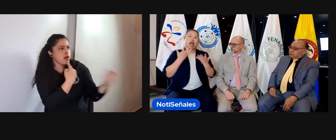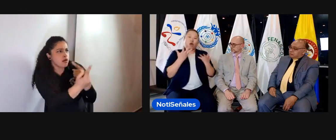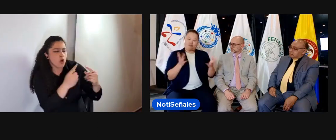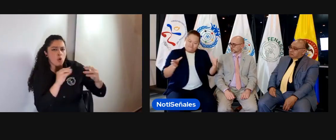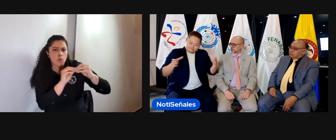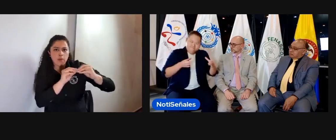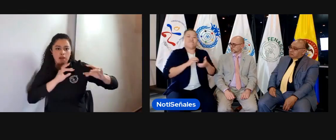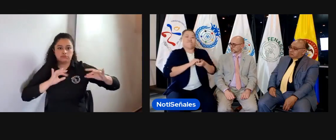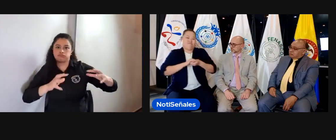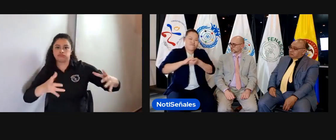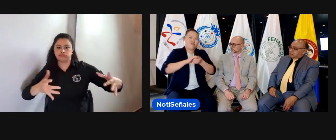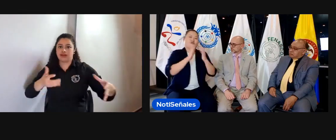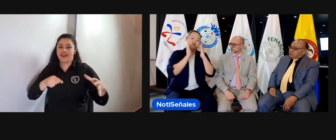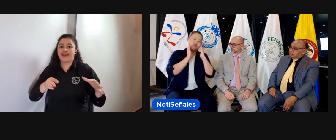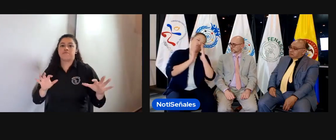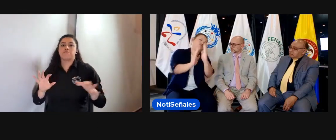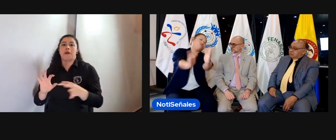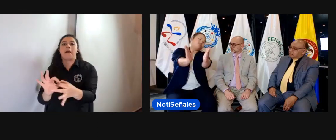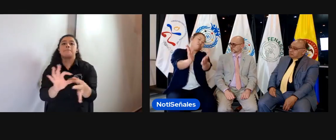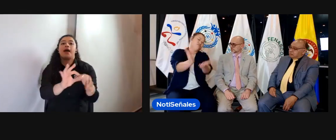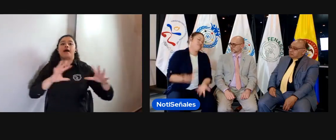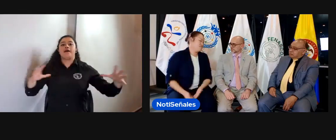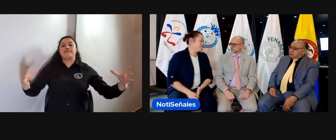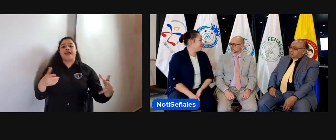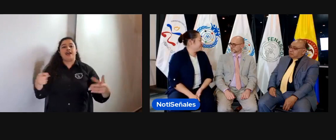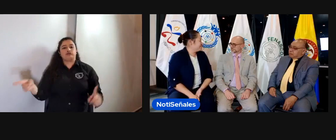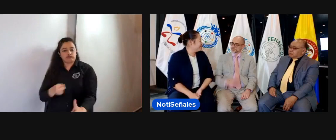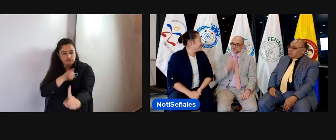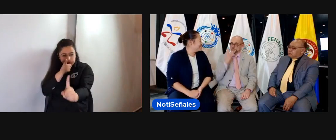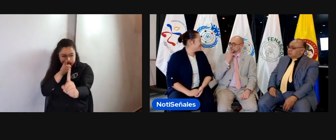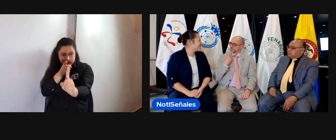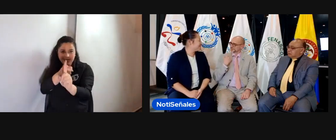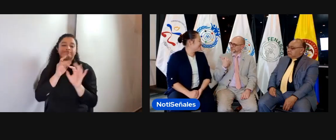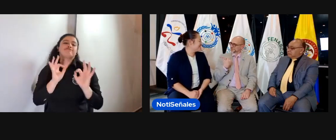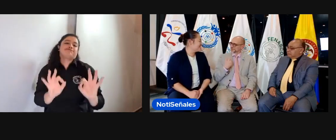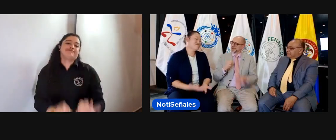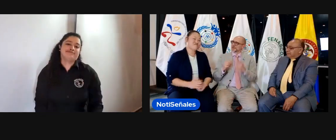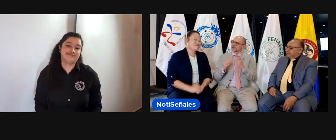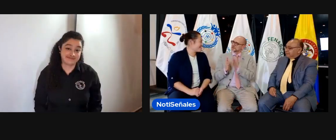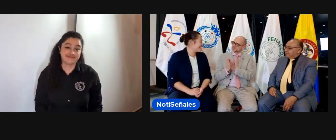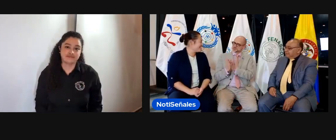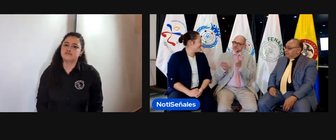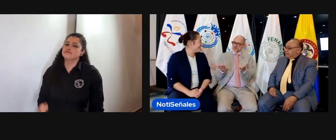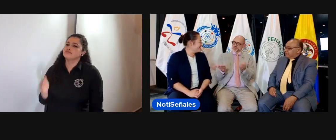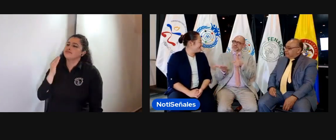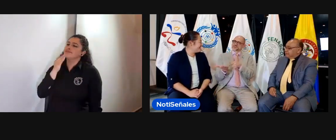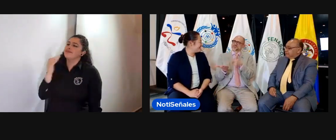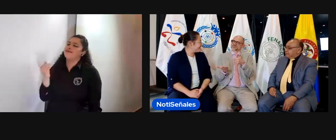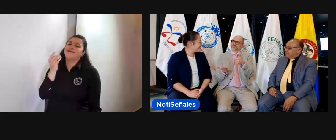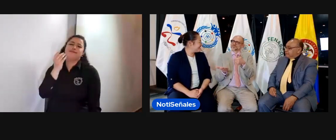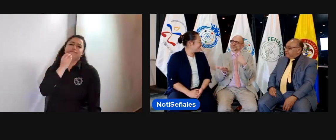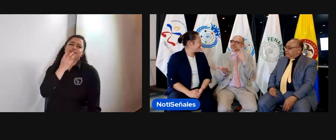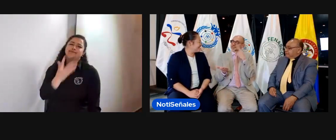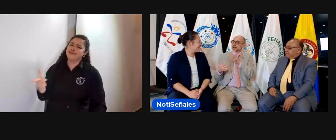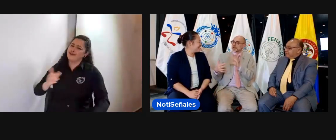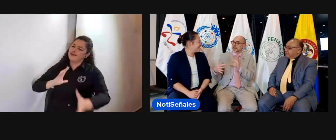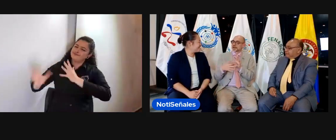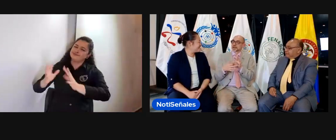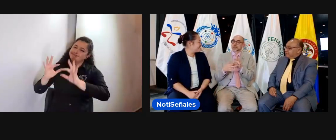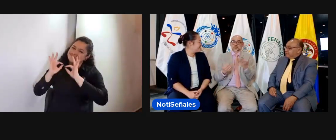comunes y vamos a trabajar unidos por ese mismo norte, ¿no? Qué lindo lo que dices, Elizabeth, qué lindo. Me gusta lo